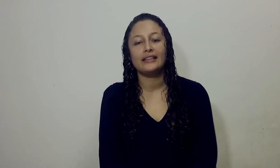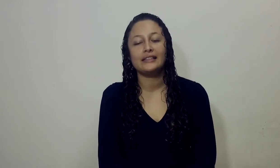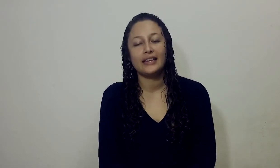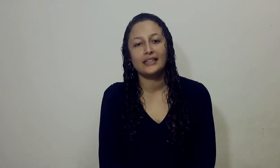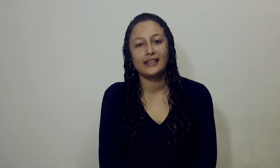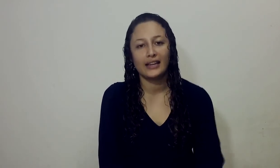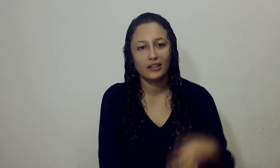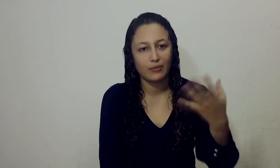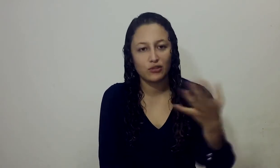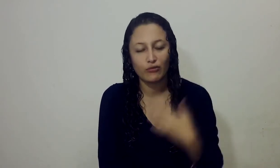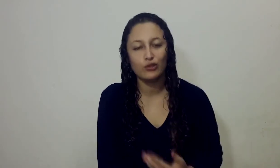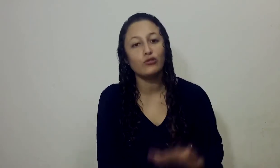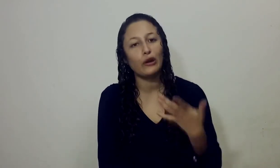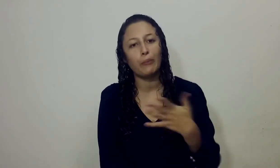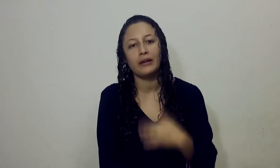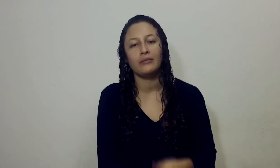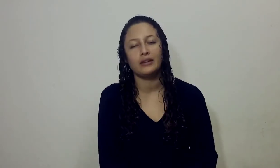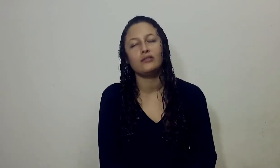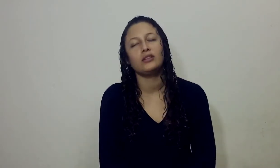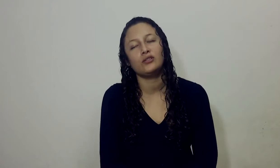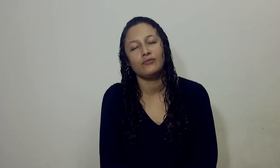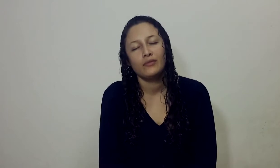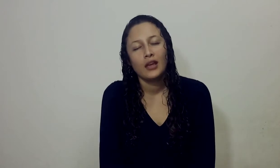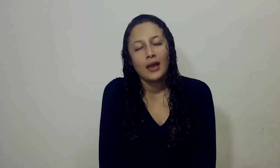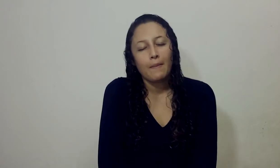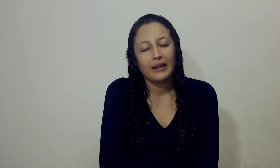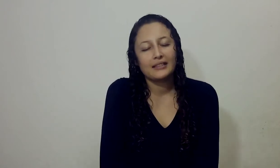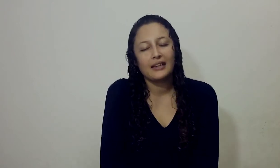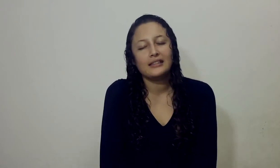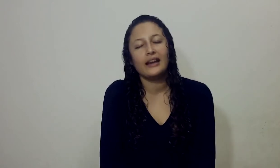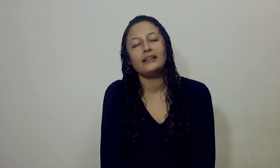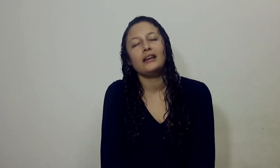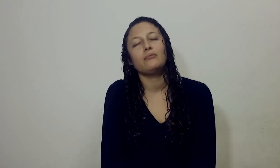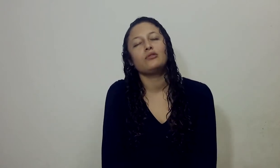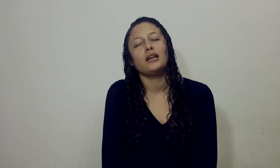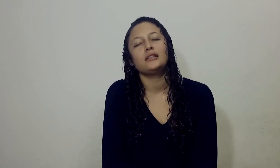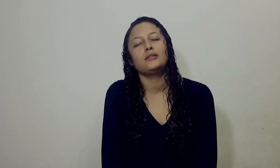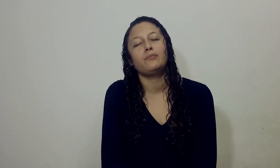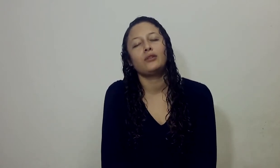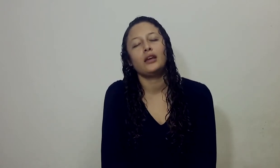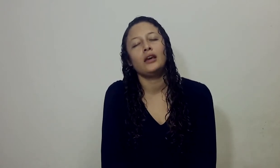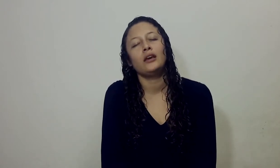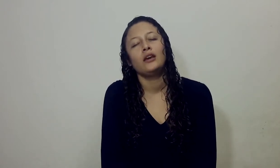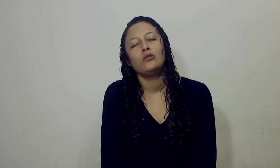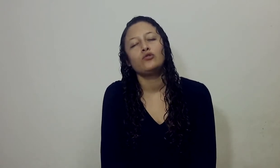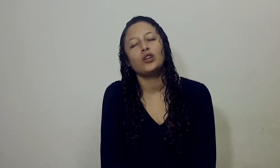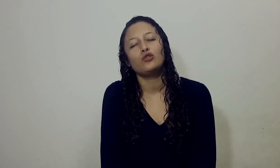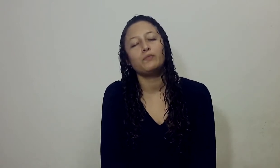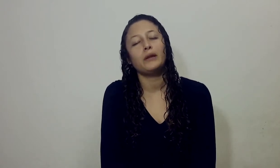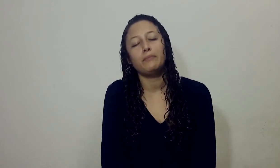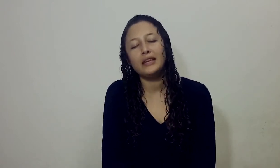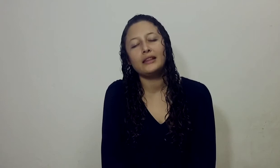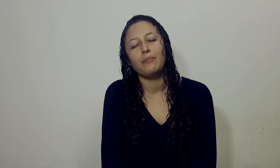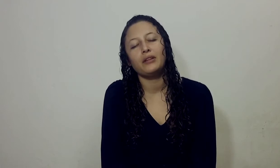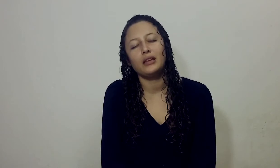antes de iniciar, inclinemos el rostro y acompáñenme en esta oración. Padre Celestial, le damos gracias porque usted